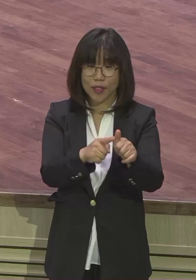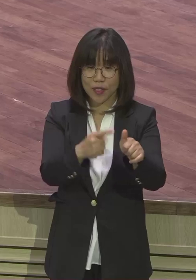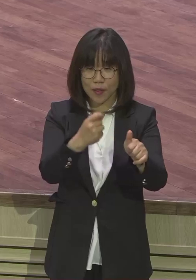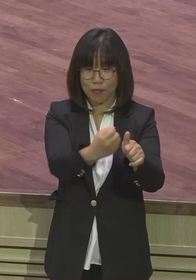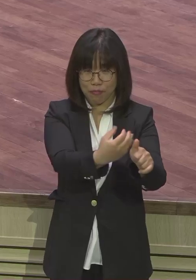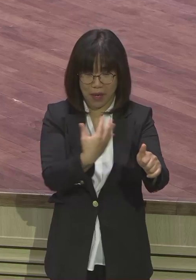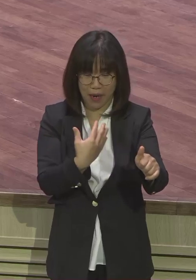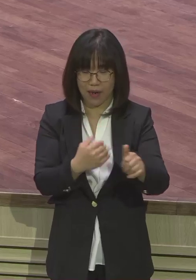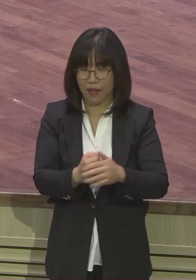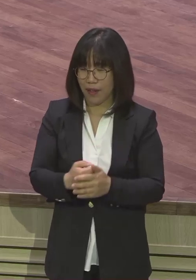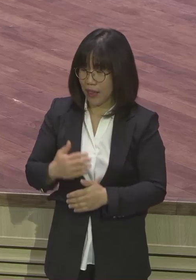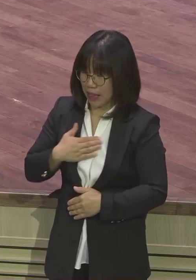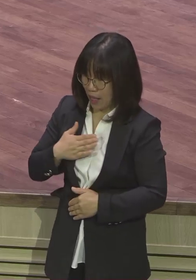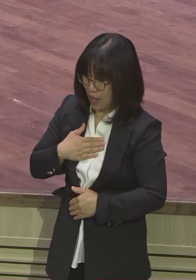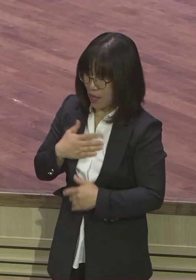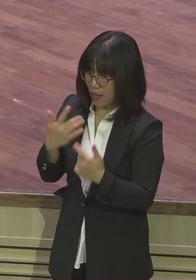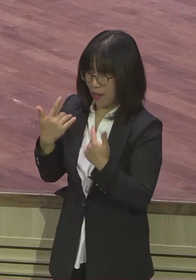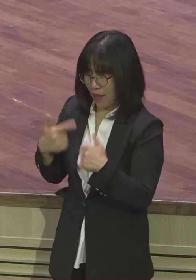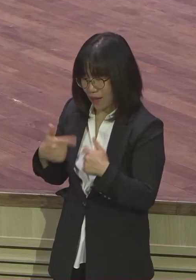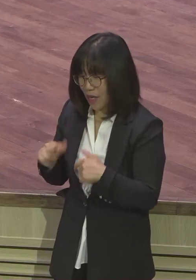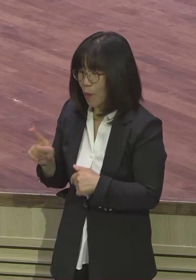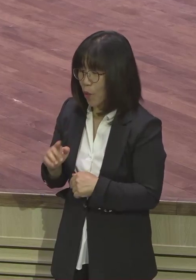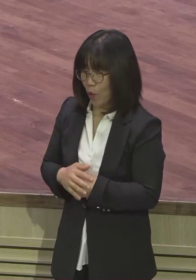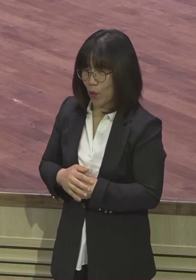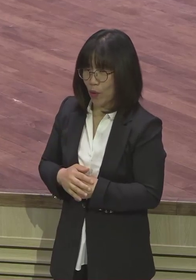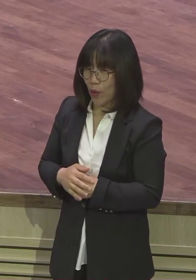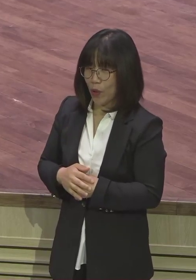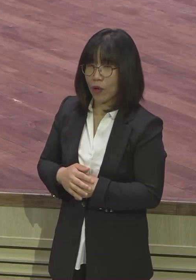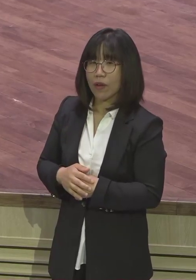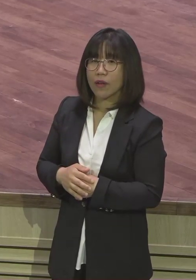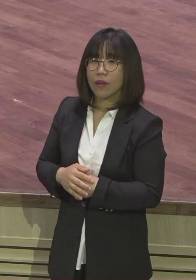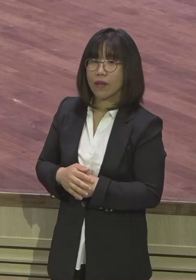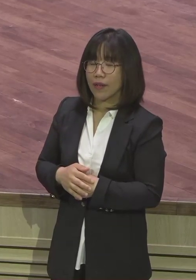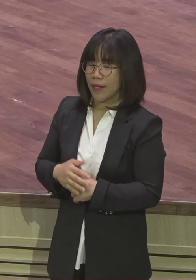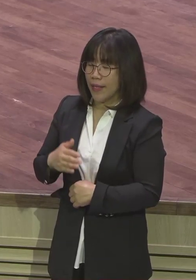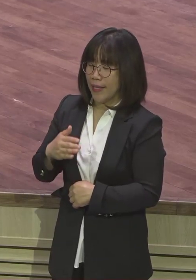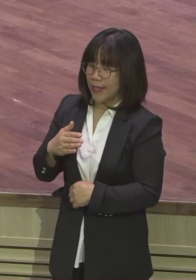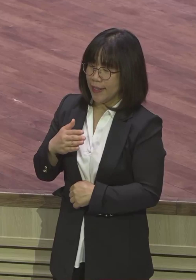늘 장인 어른의 입장에서 아내를 바라봅니다.